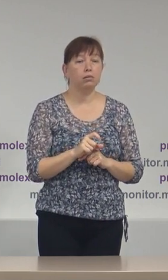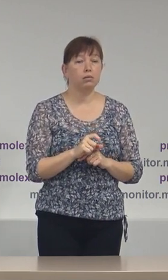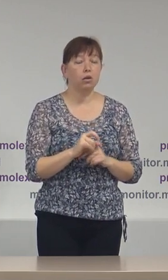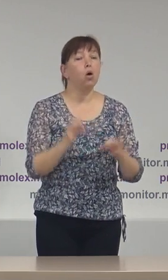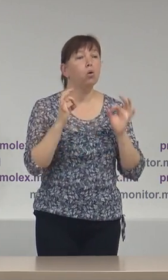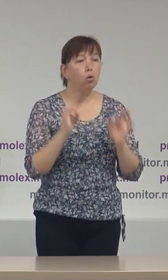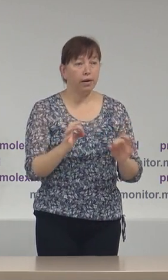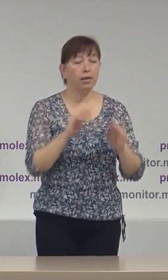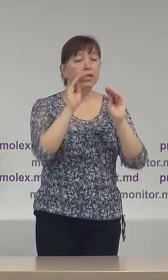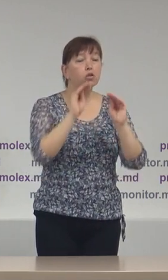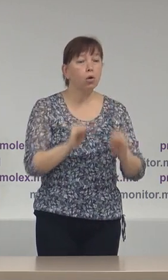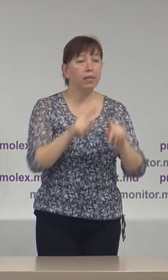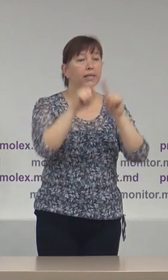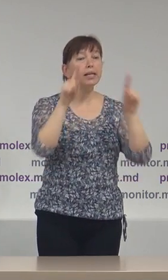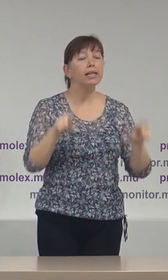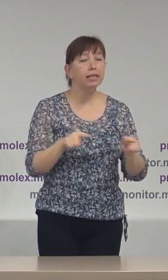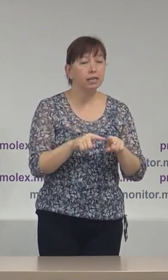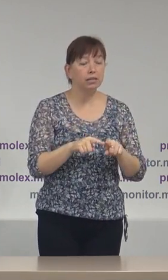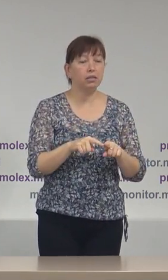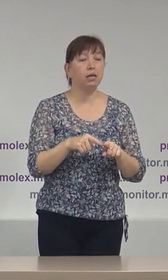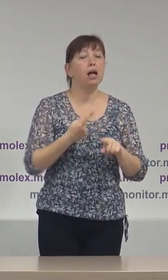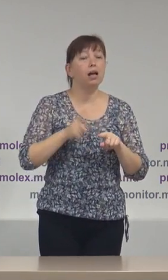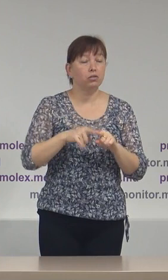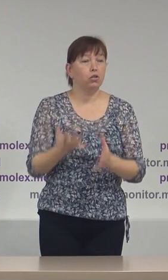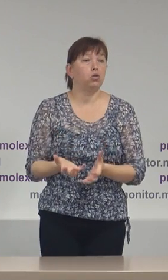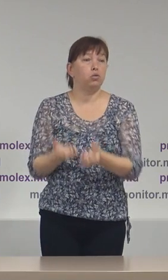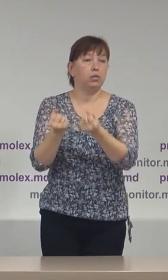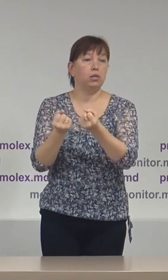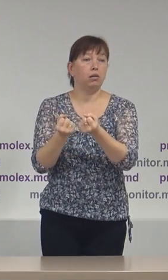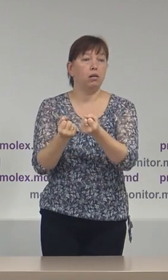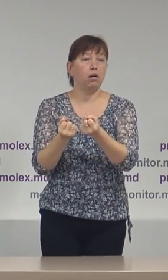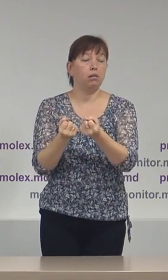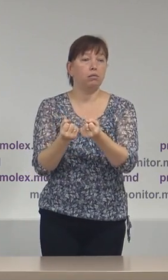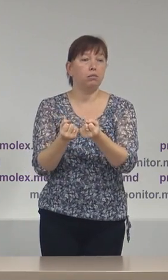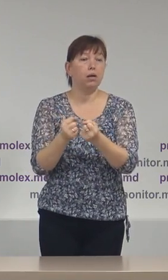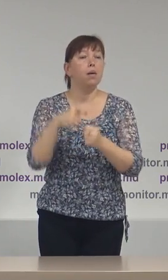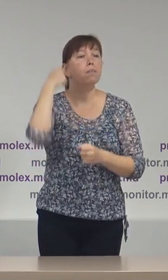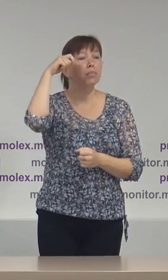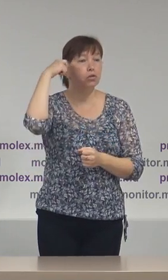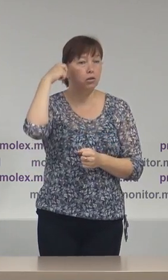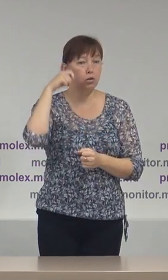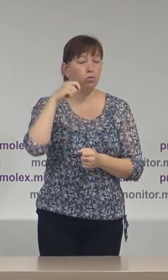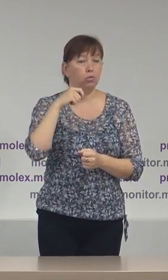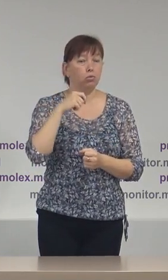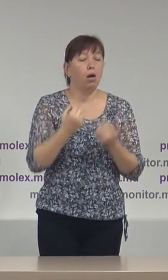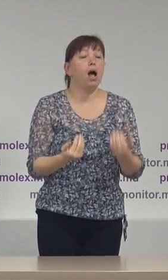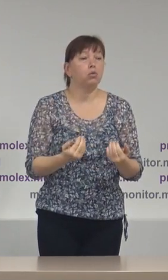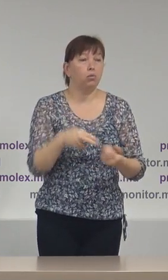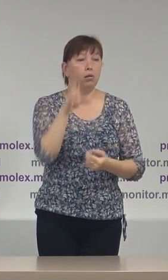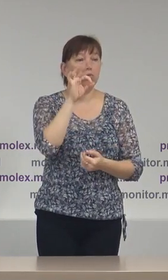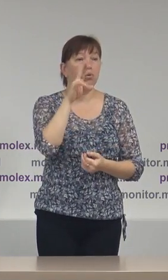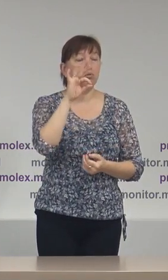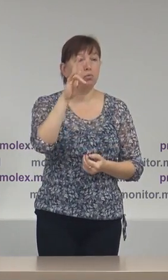corecte întocmite liste sunt în susținerea președintelui actual Igor